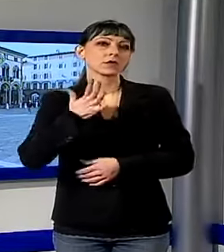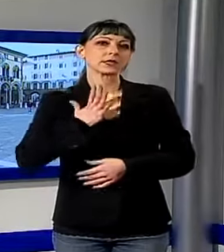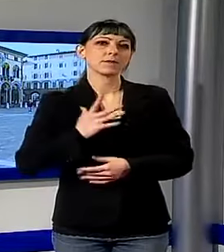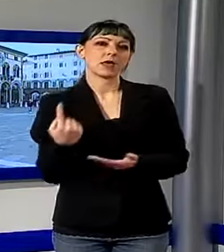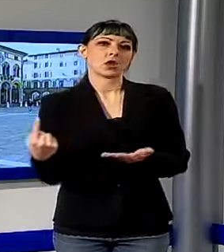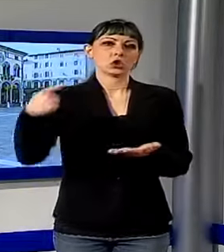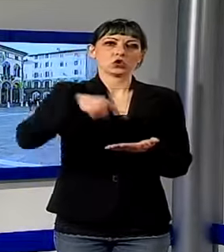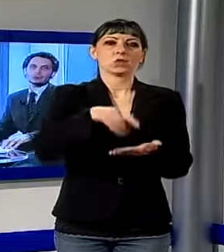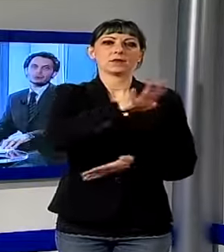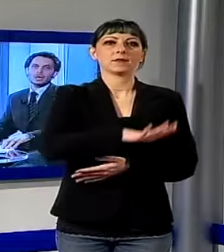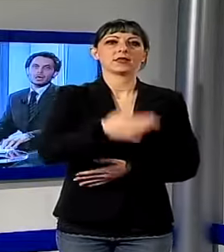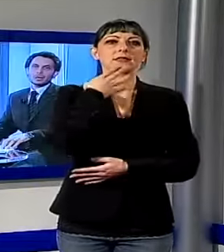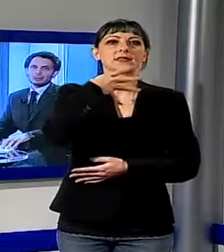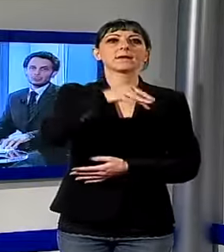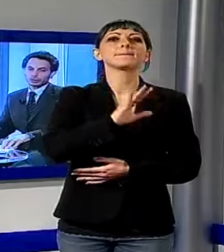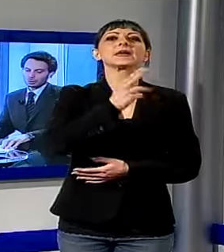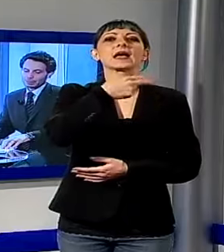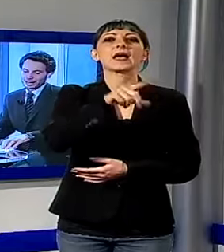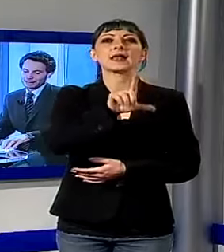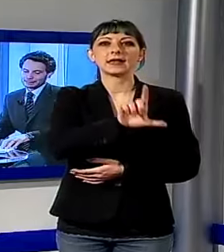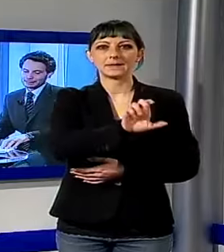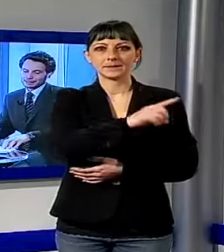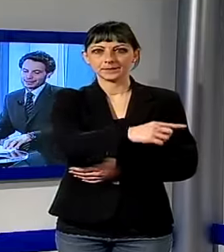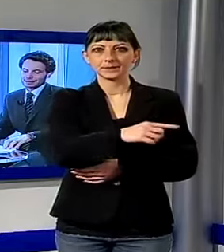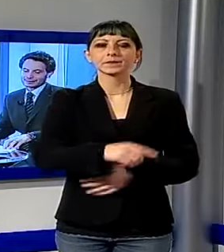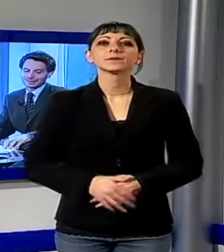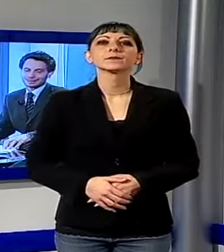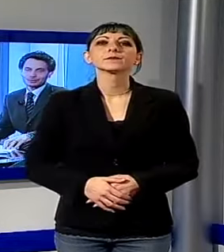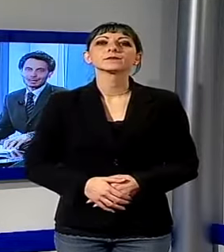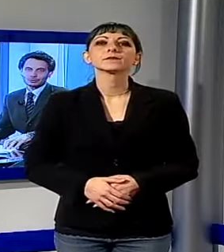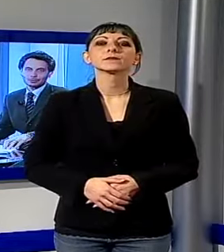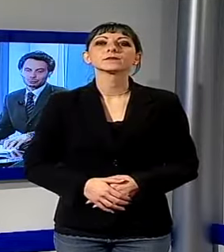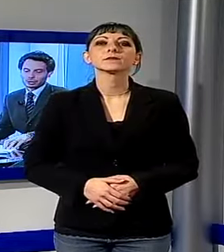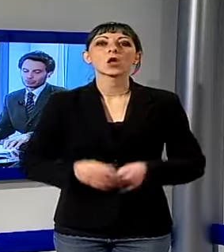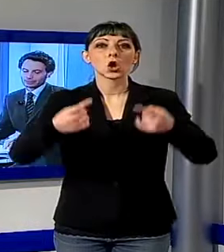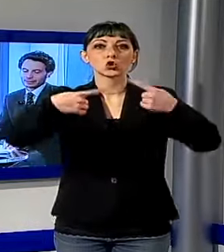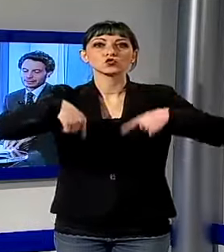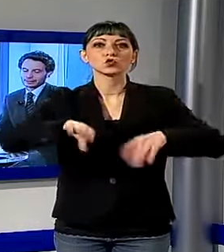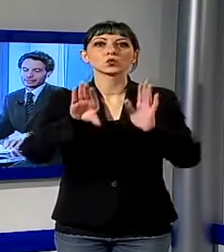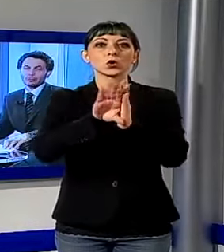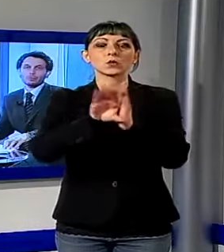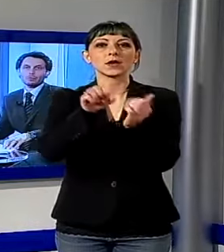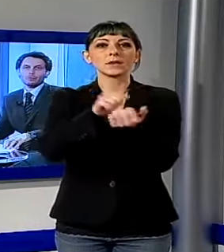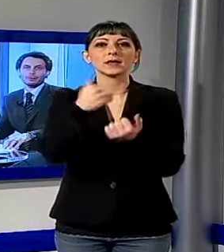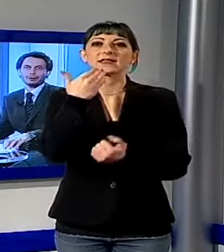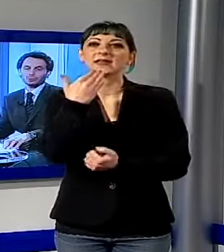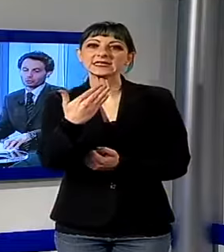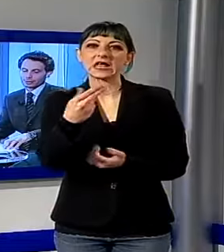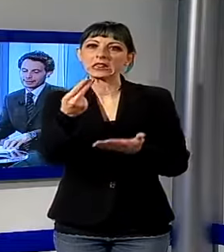Michele la giunta comunale di Petrasanta ha deliberato il progetto definitivo per un nuovo parco giochi